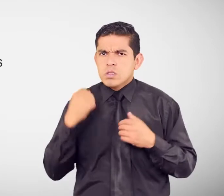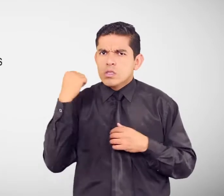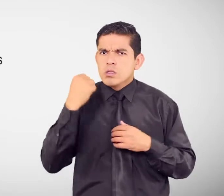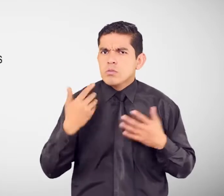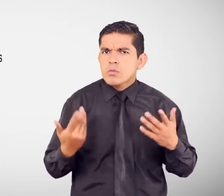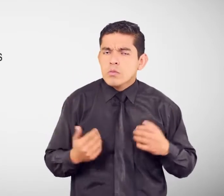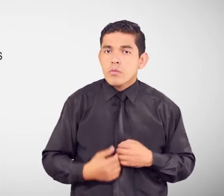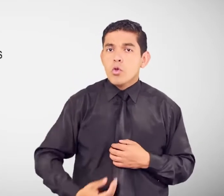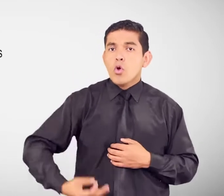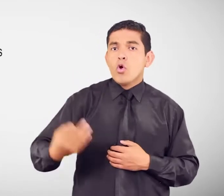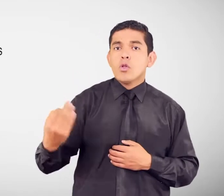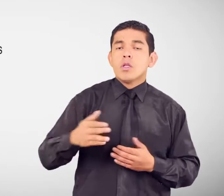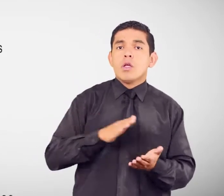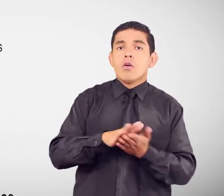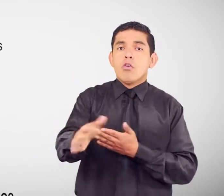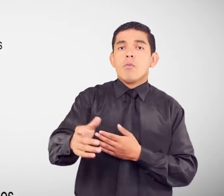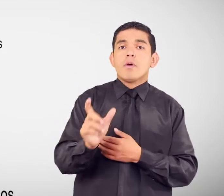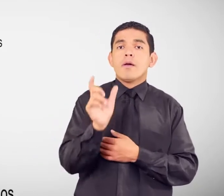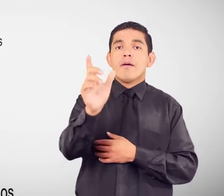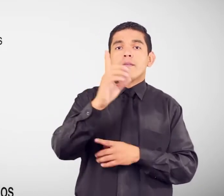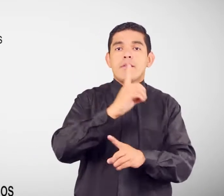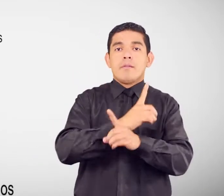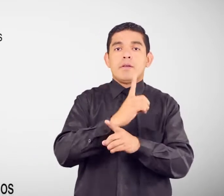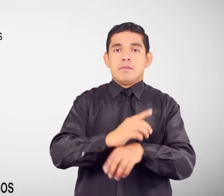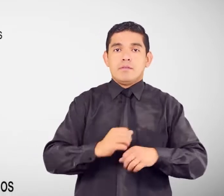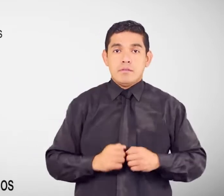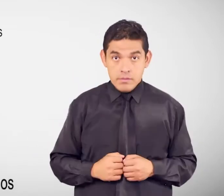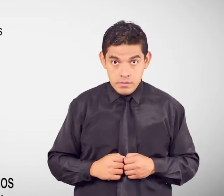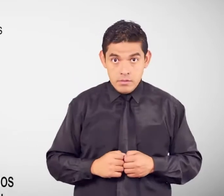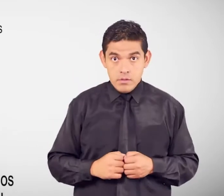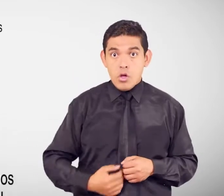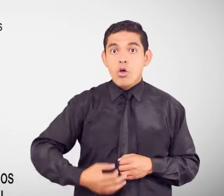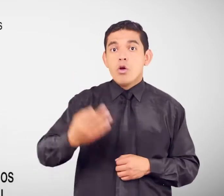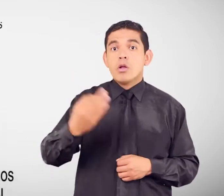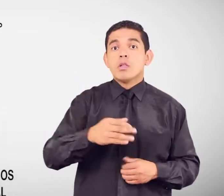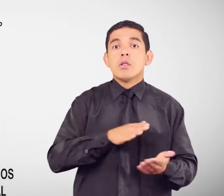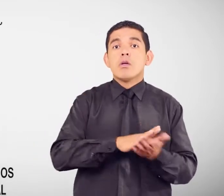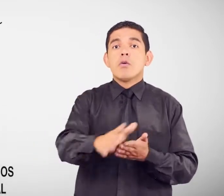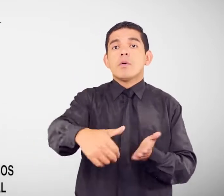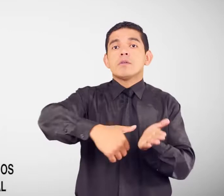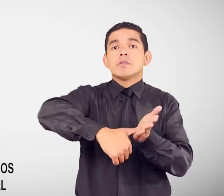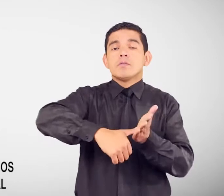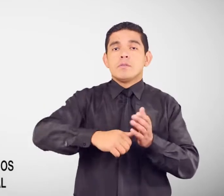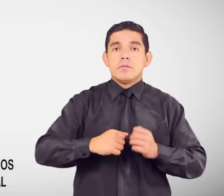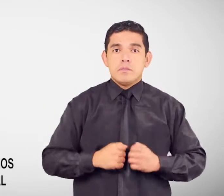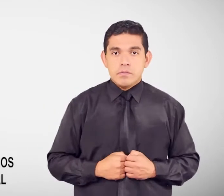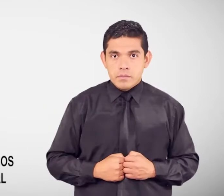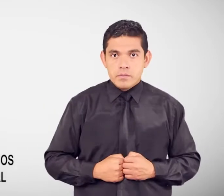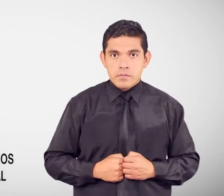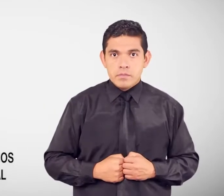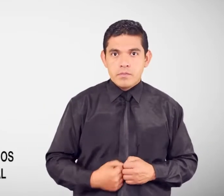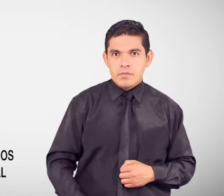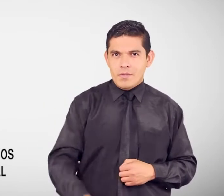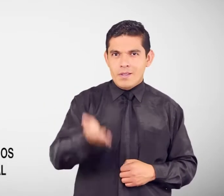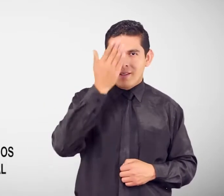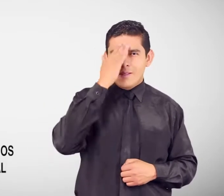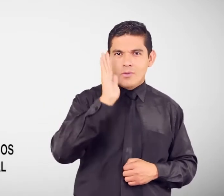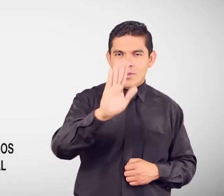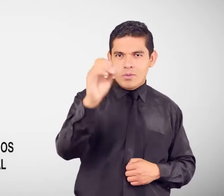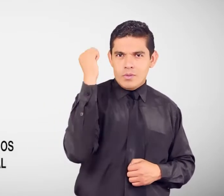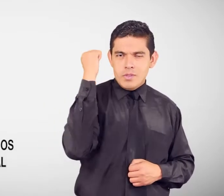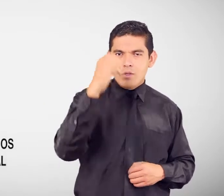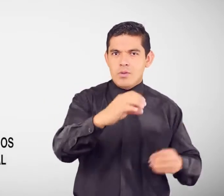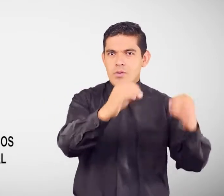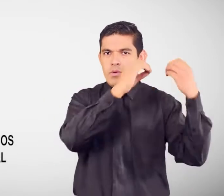carné de discapacidad Original y copia Color de la cédula Conoce cuáles son Tus derechos y obligaciones En materia